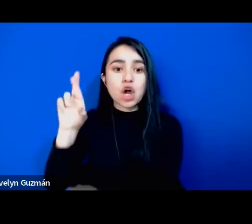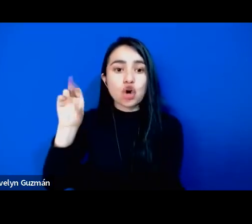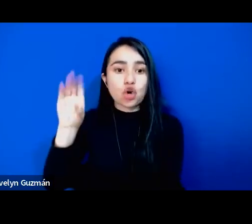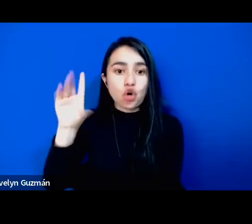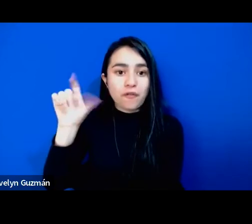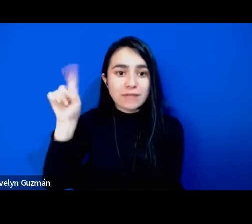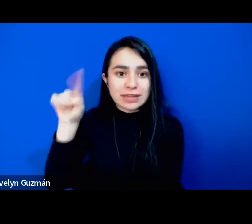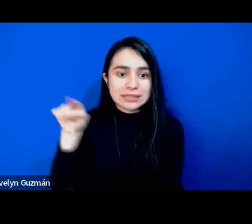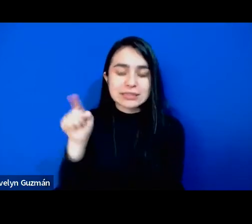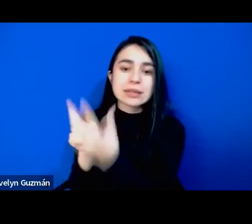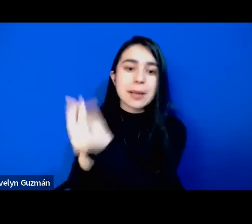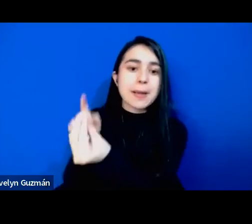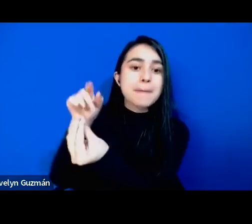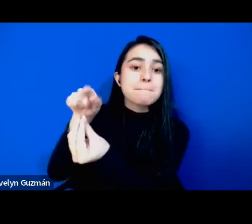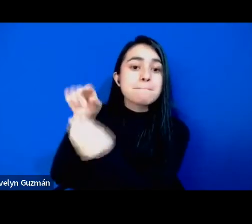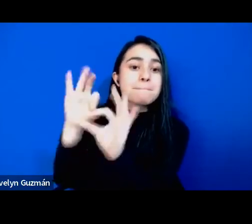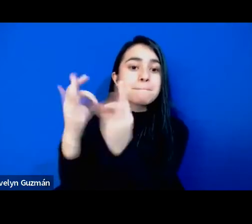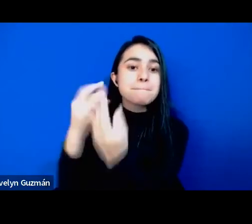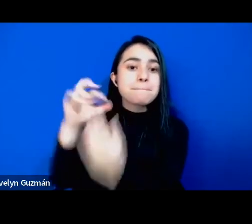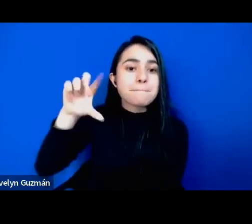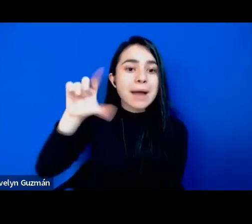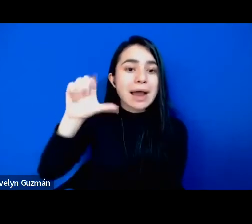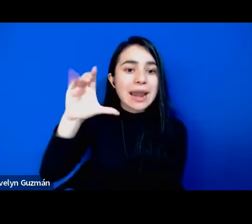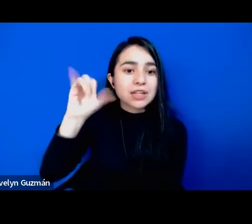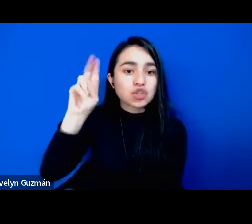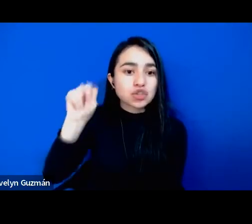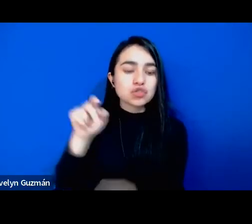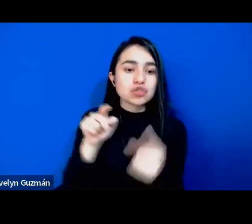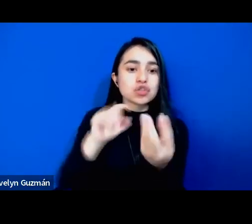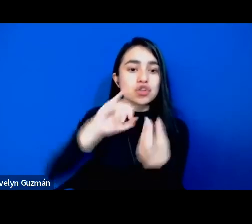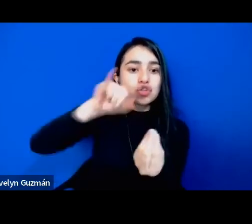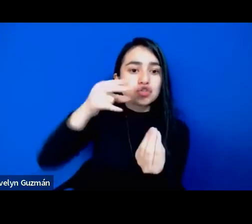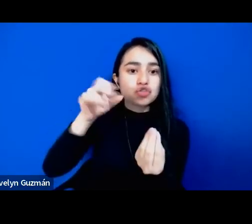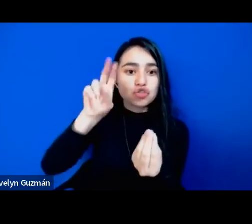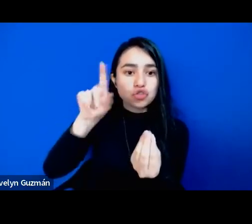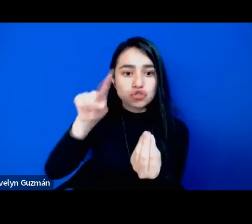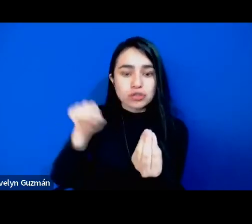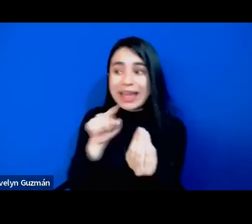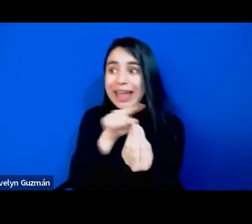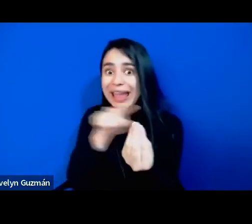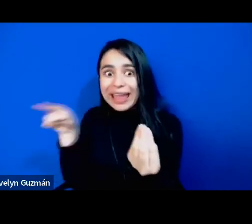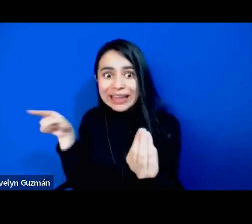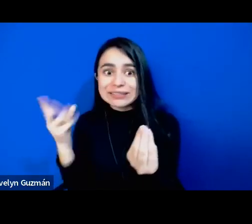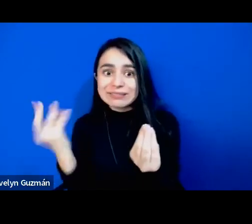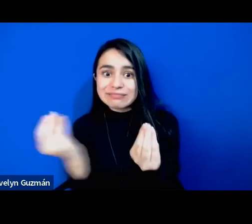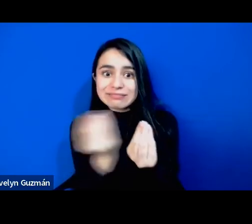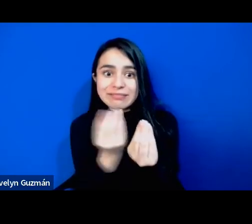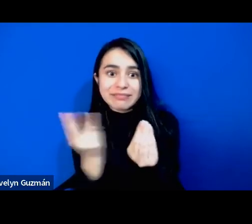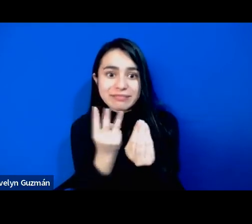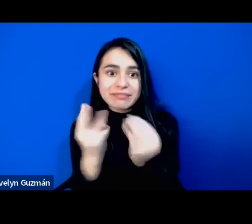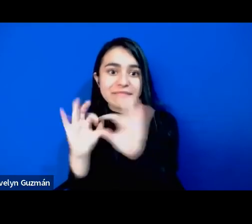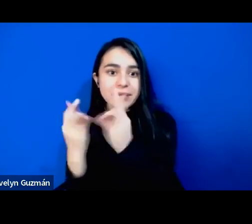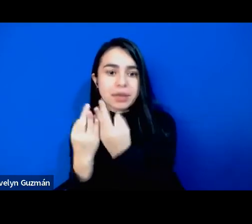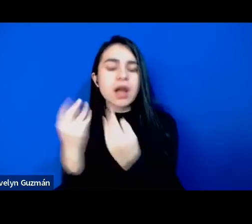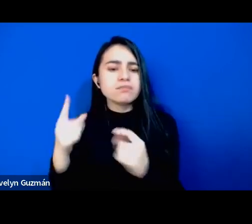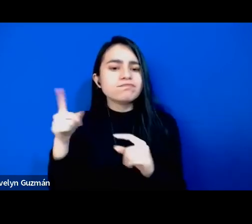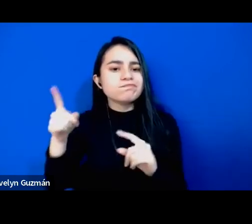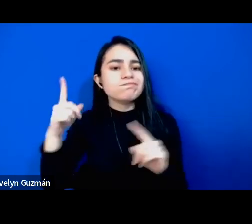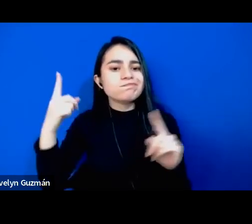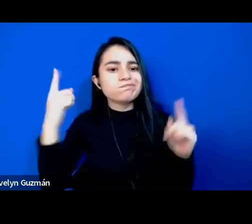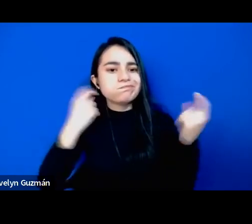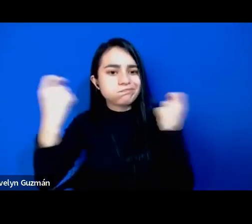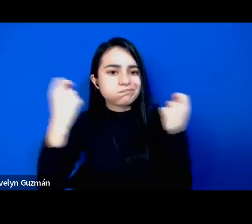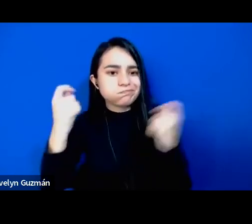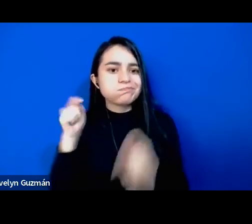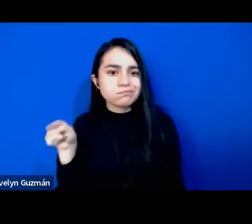y Jones este van de alguna manera manejando una serie de estrategias que analiza Amara